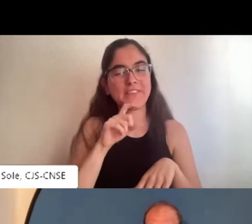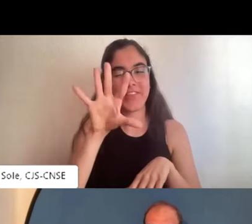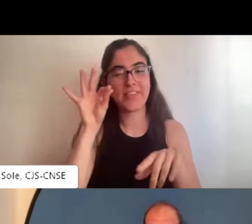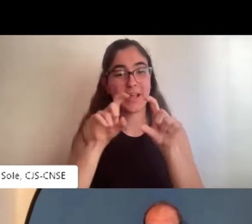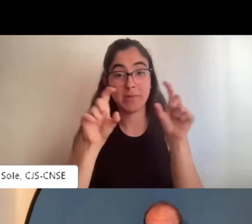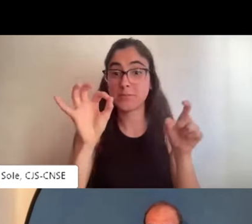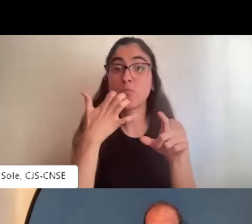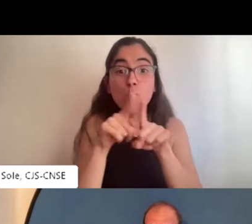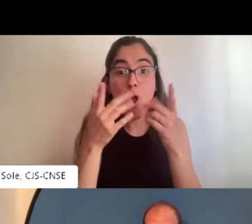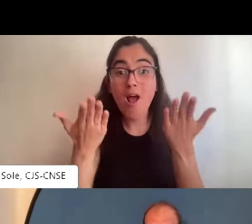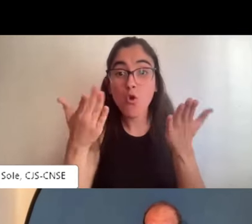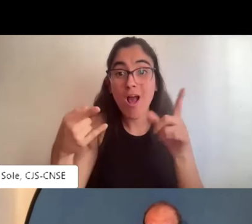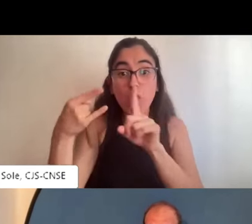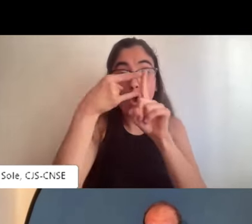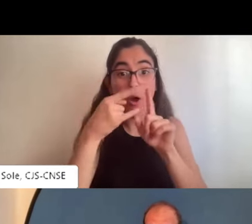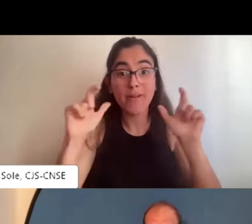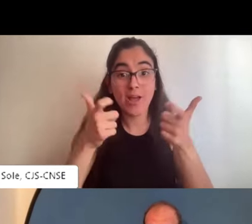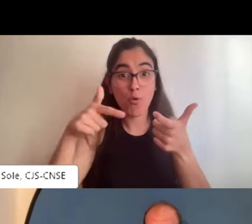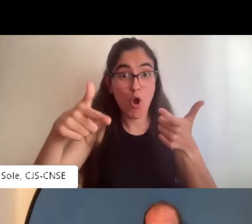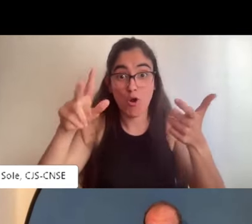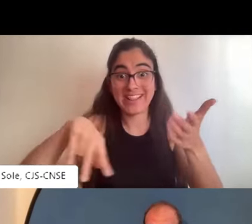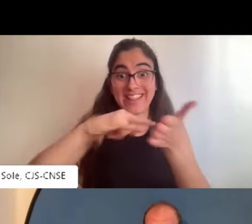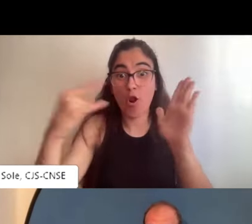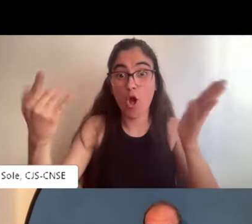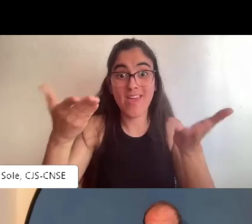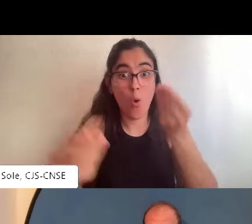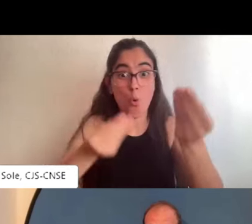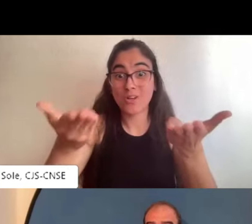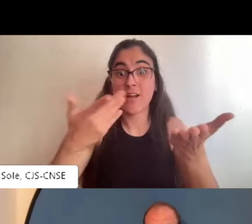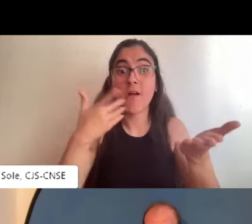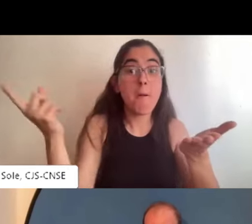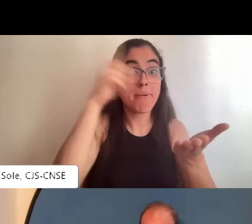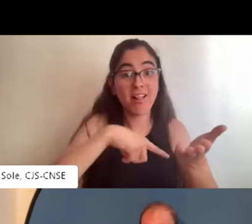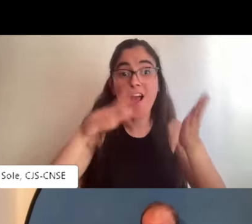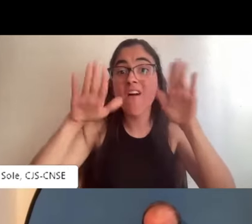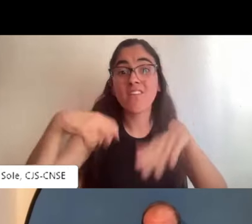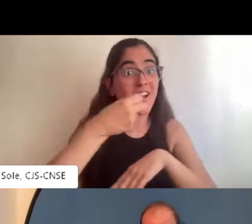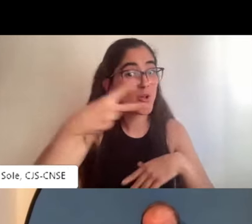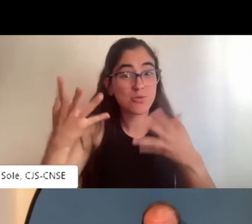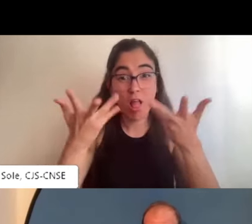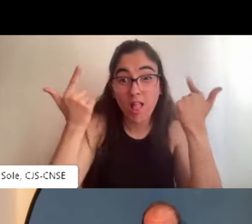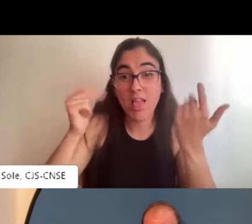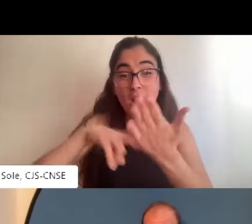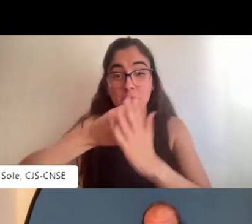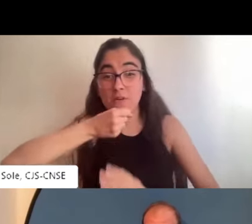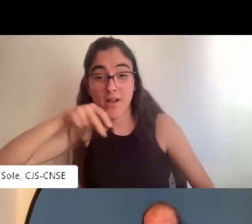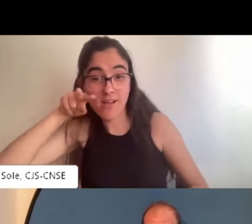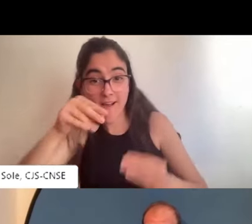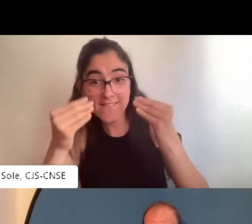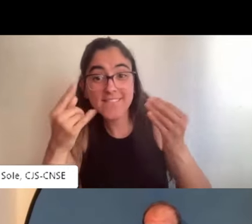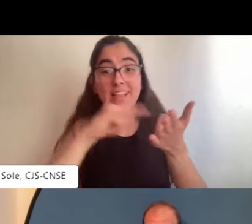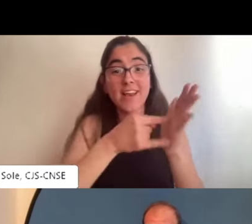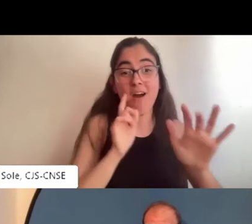en este ámbito, porque si no, va a ser difícil que las empresas nos elijan para trabajar con ellas. Es verdad que